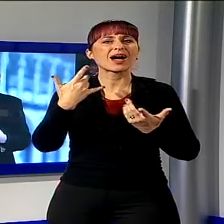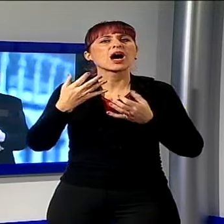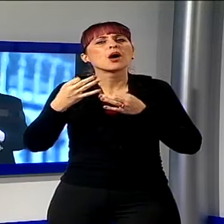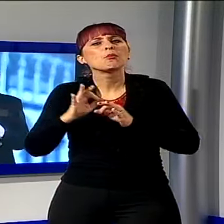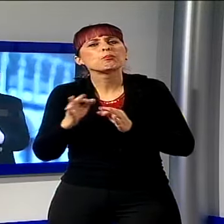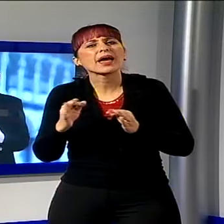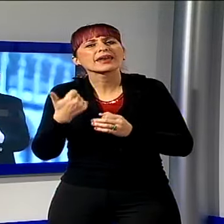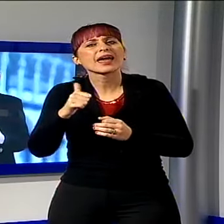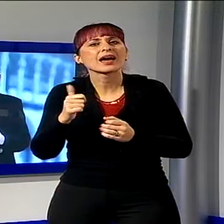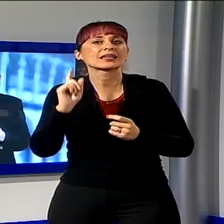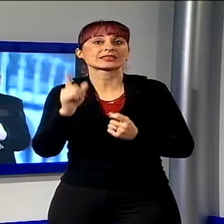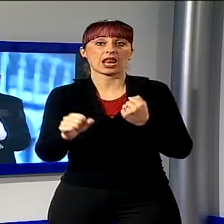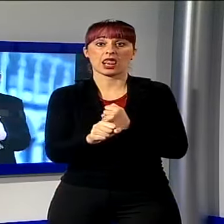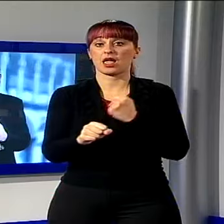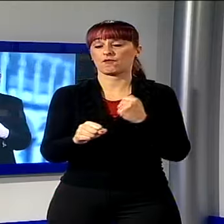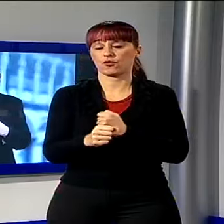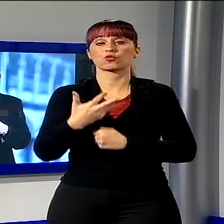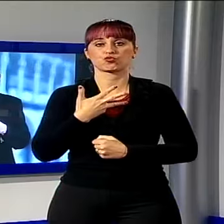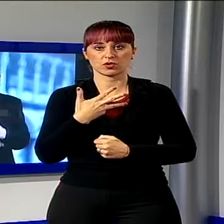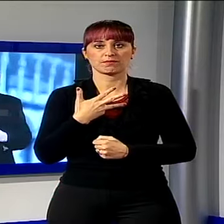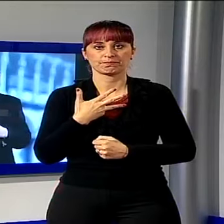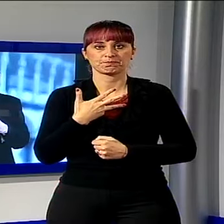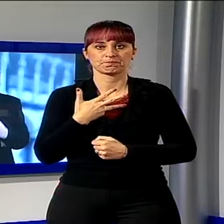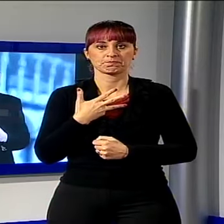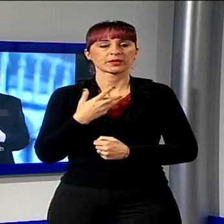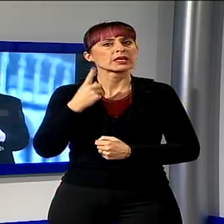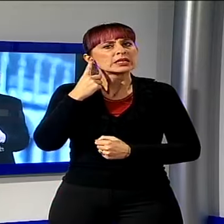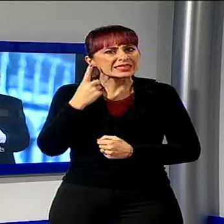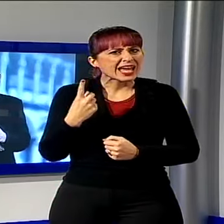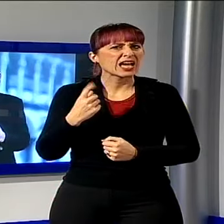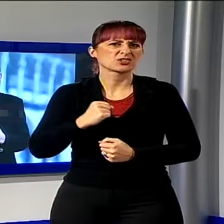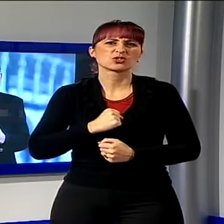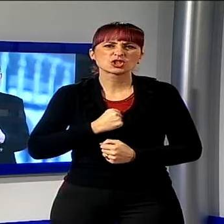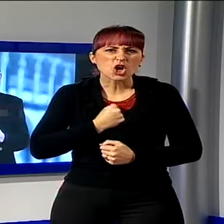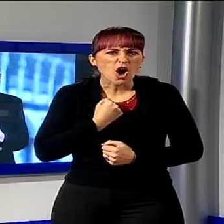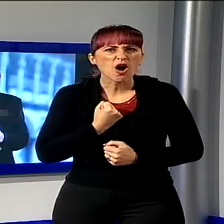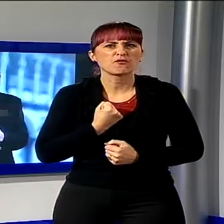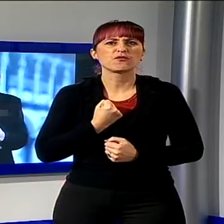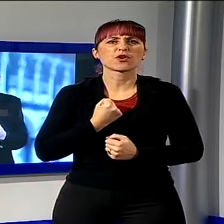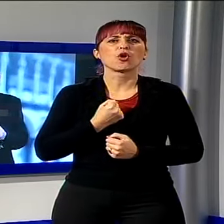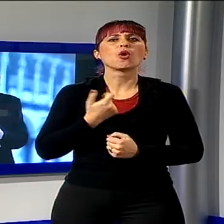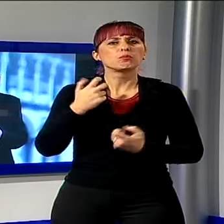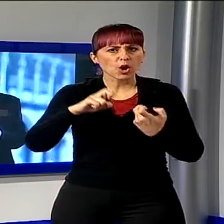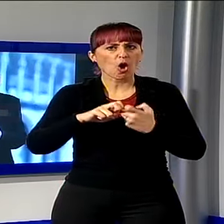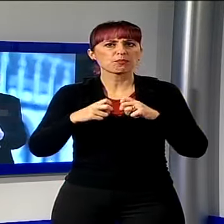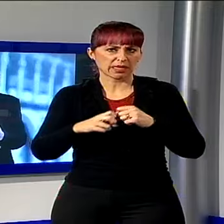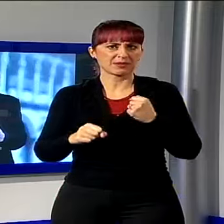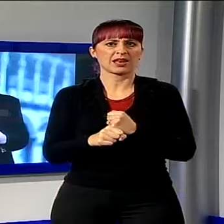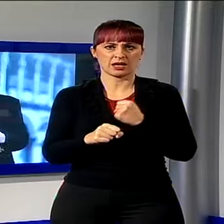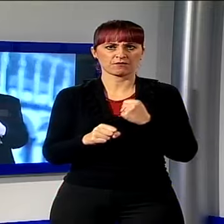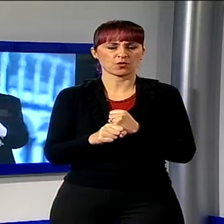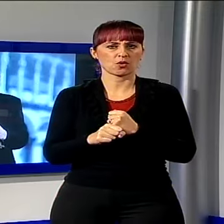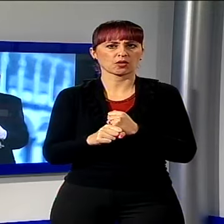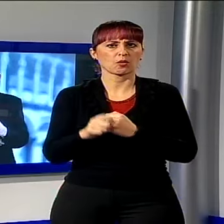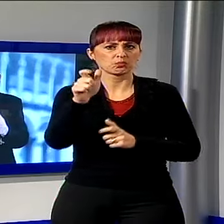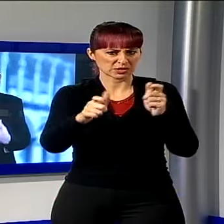nella misura in cui c'è lavoro. Ecco, io sento con voi e soffro questo grosso problema e non ho io le